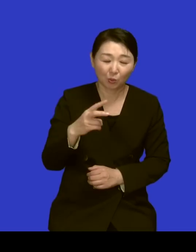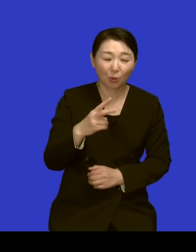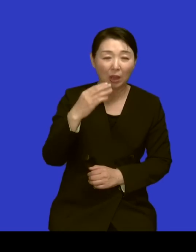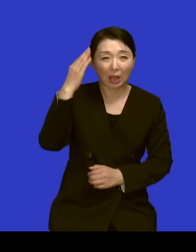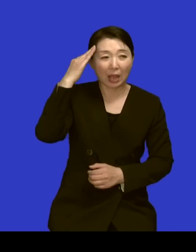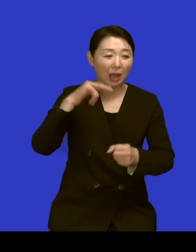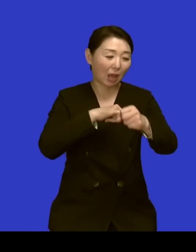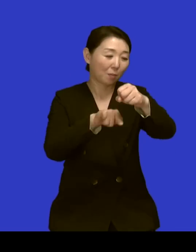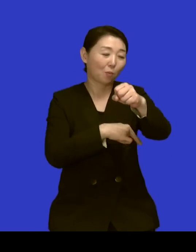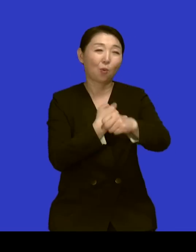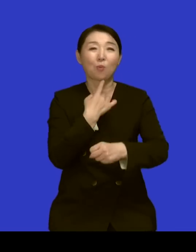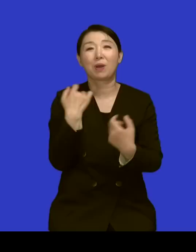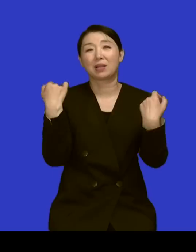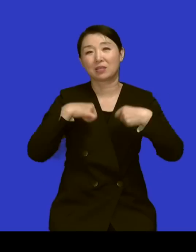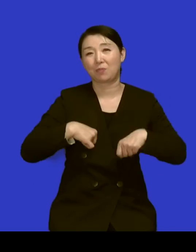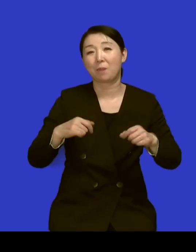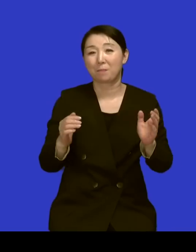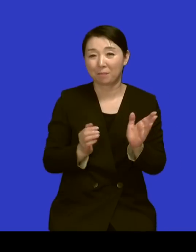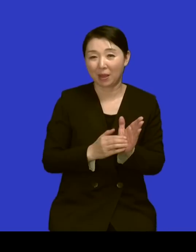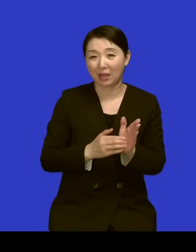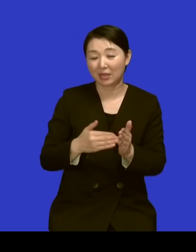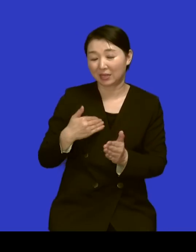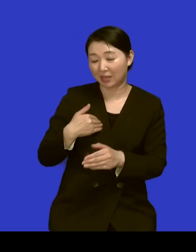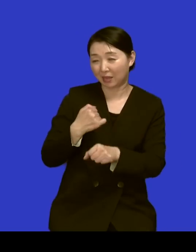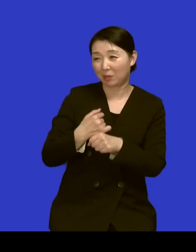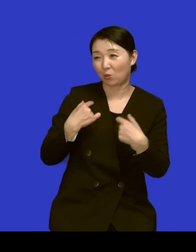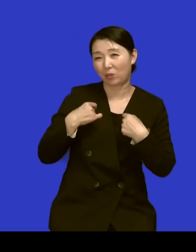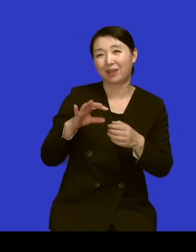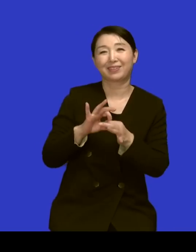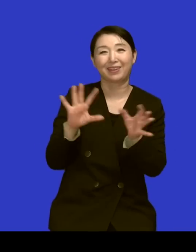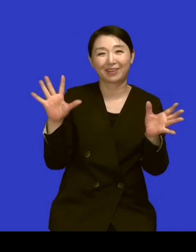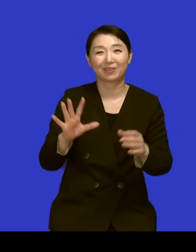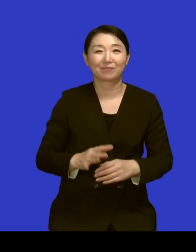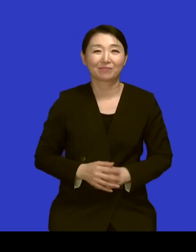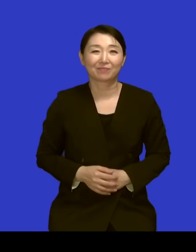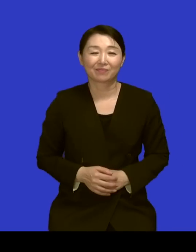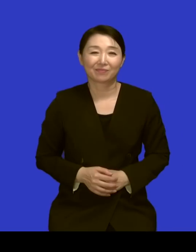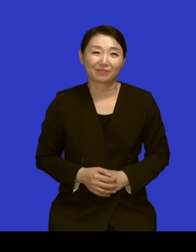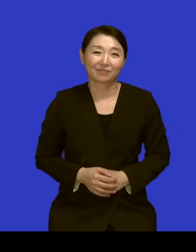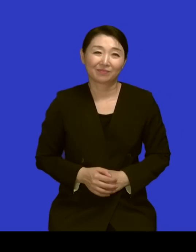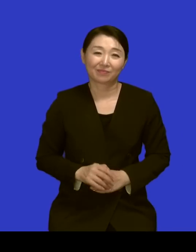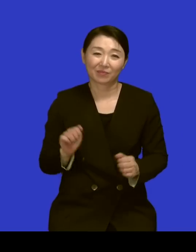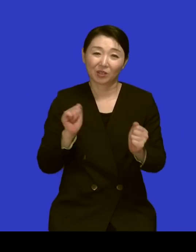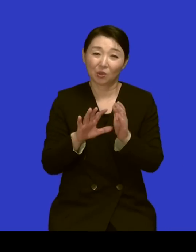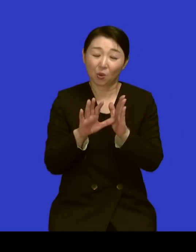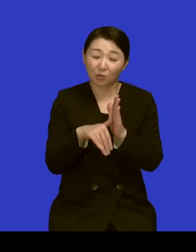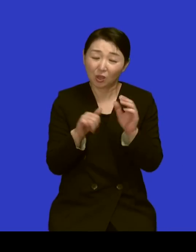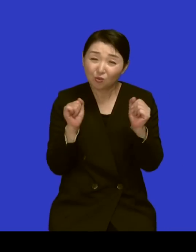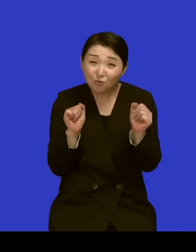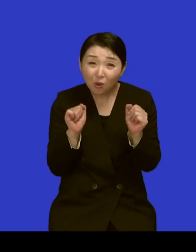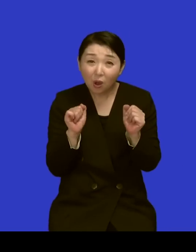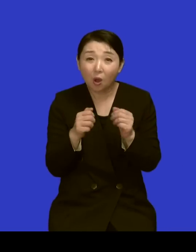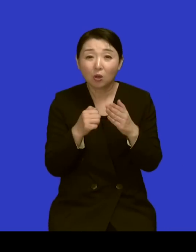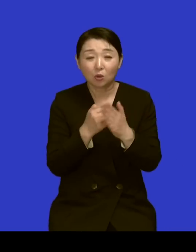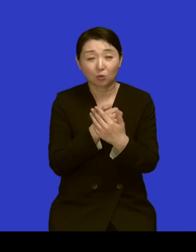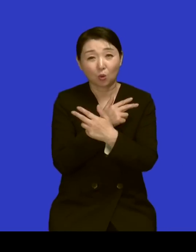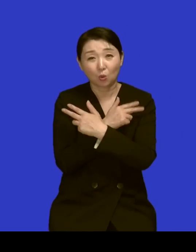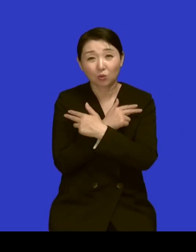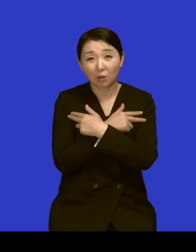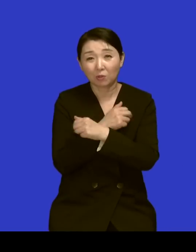뭐 제가 만드는 옷하고는 전혀 상관 없었고 겨울에 이제 추우니까 코트 한 번 해드린 적이고 다